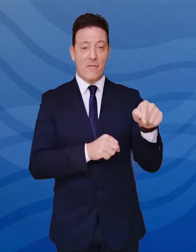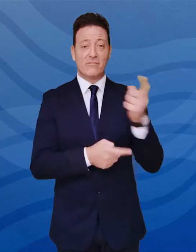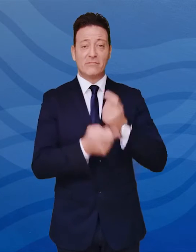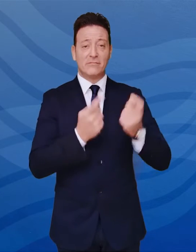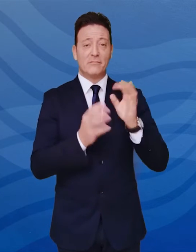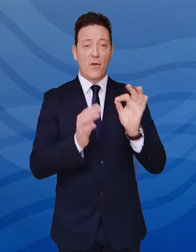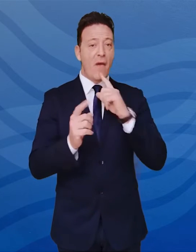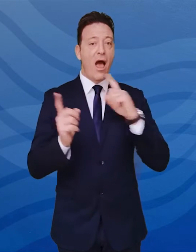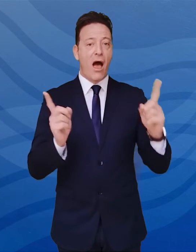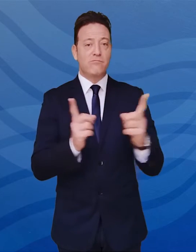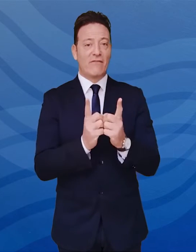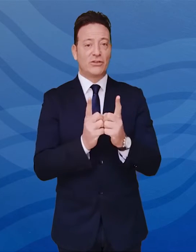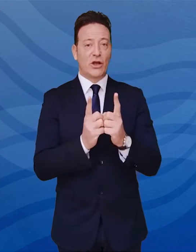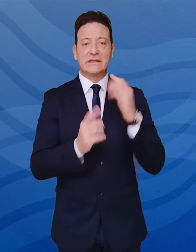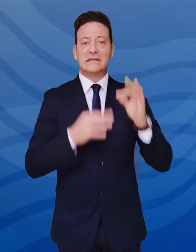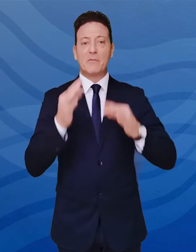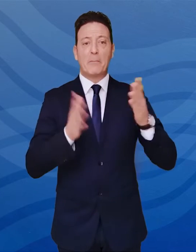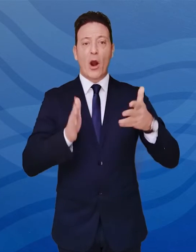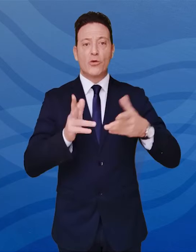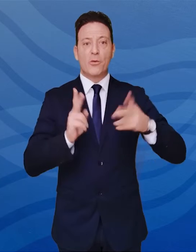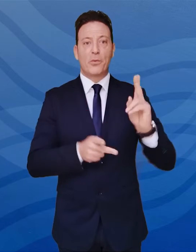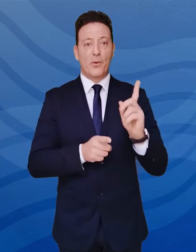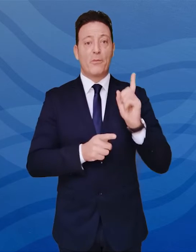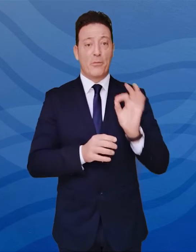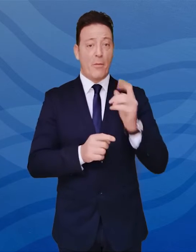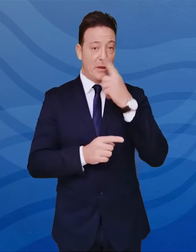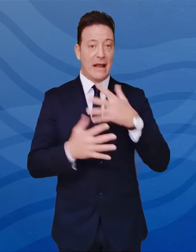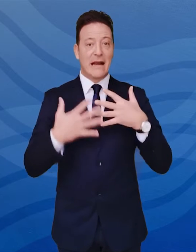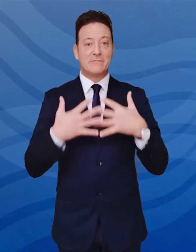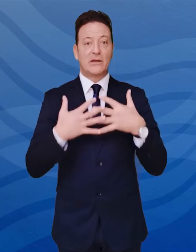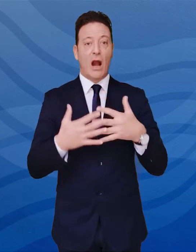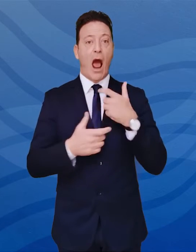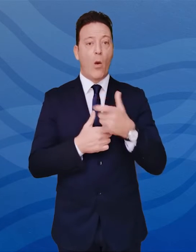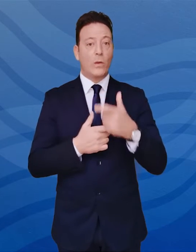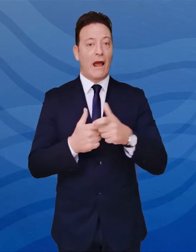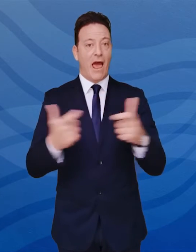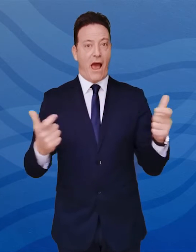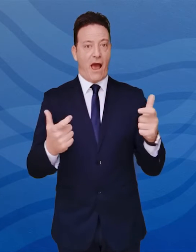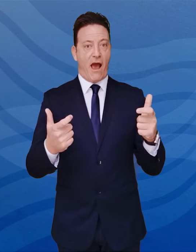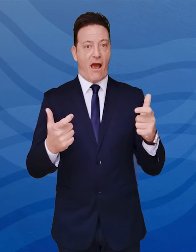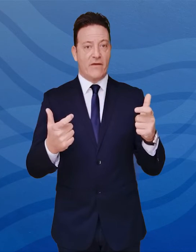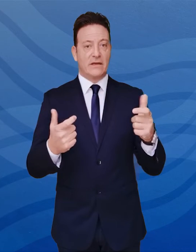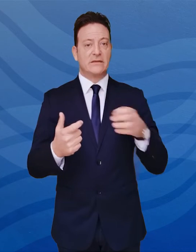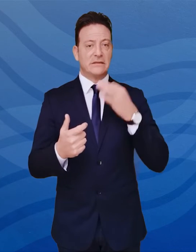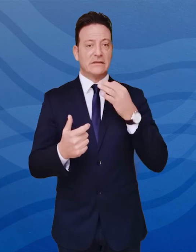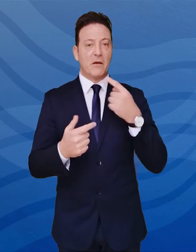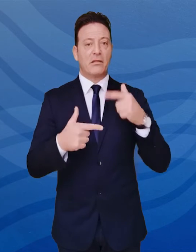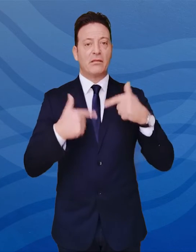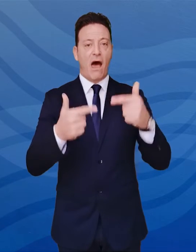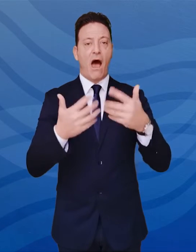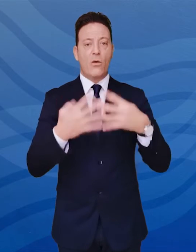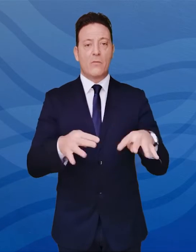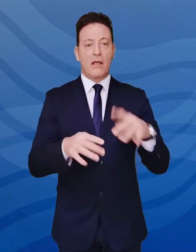dell'abbreviazione del sintomo più pericoloso, la sindrome respiratoria acuta grave, che esso provoca in